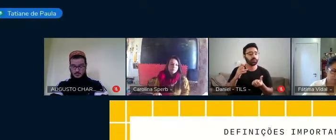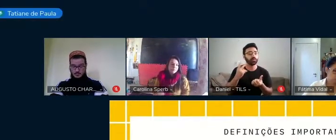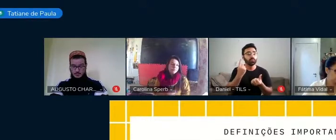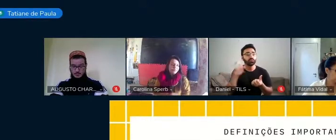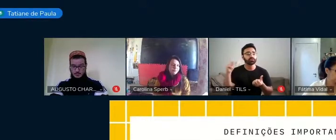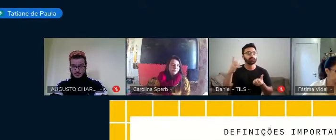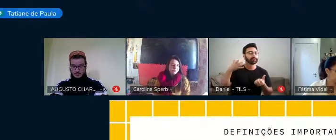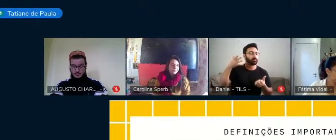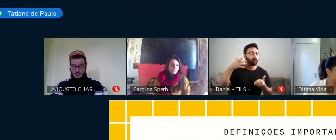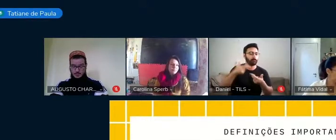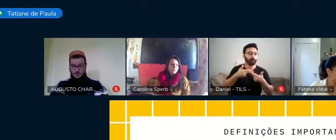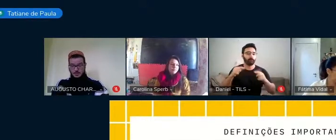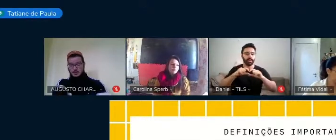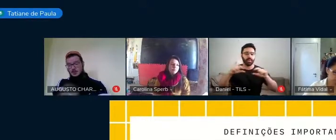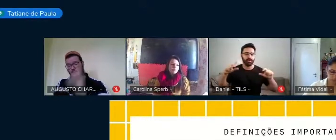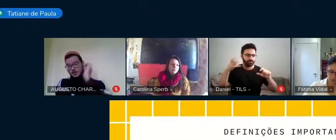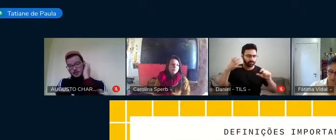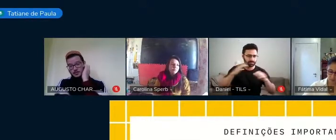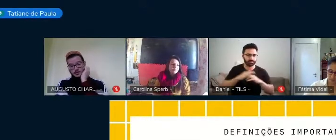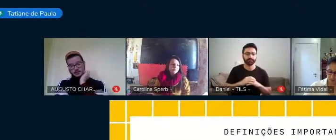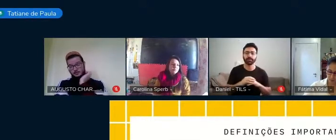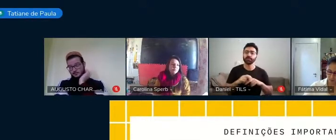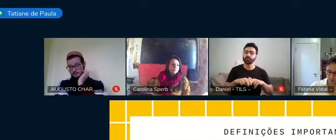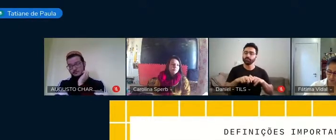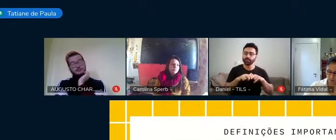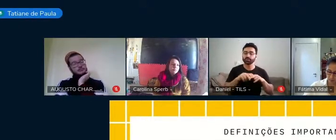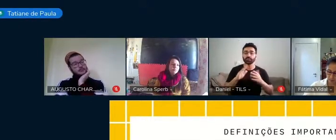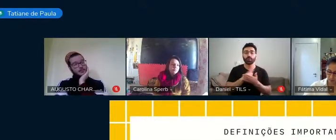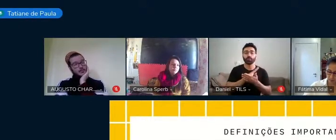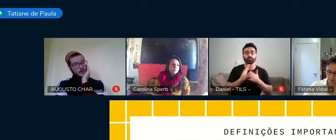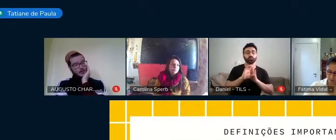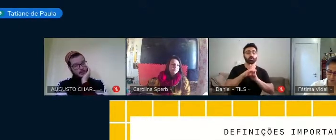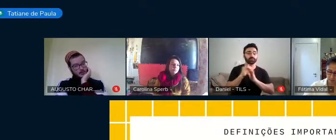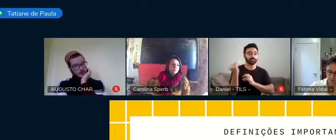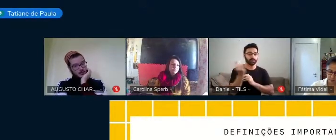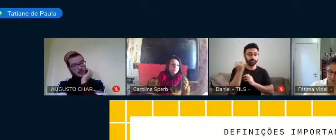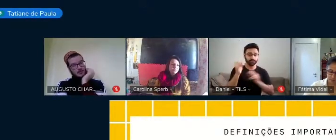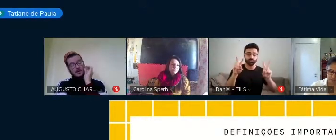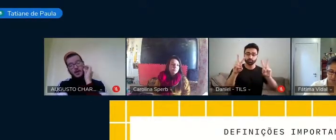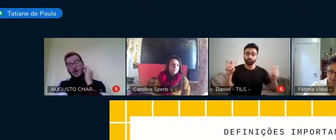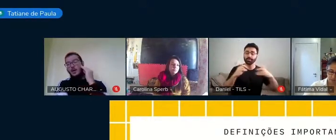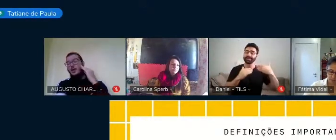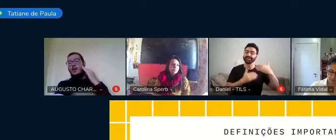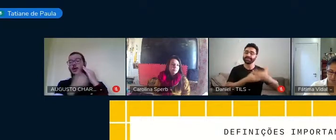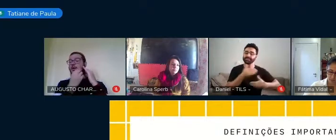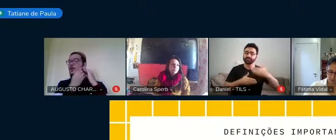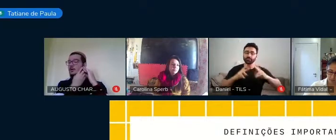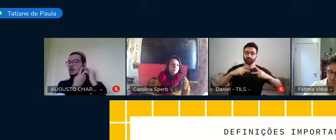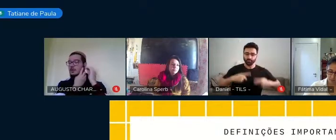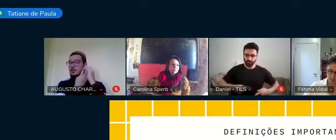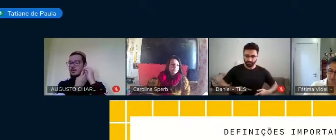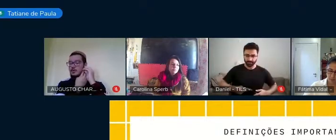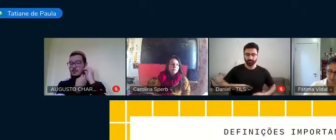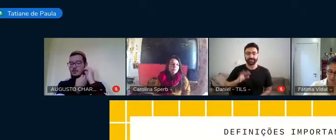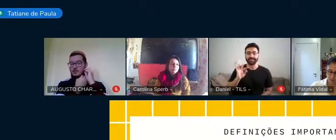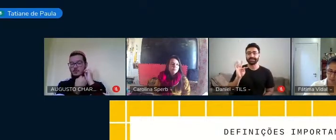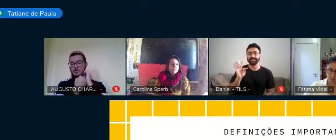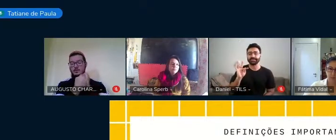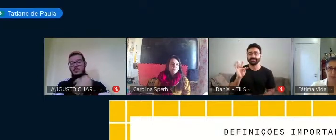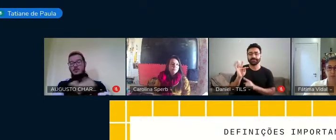Então, algumas definições importantes. A primeira, sobre o desenvolvimento humano pela teoria histórico-cultural.